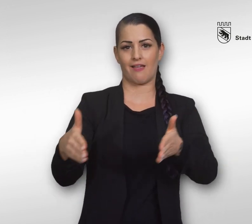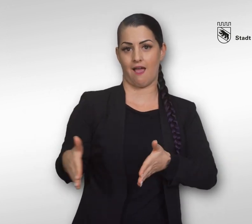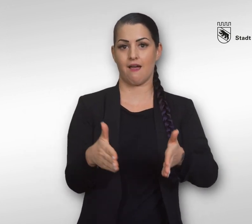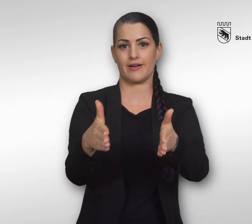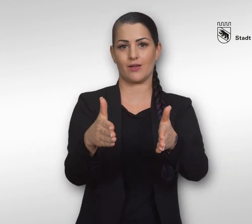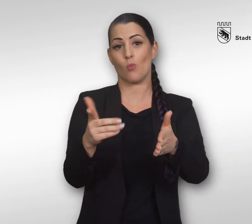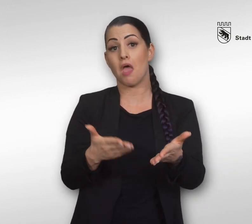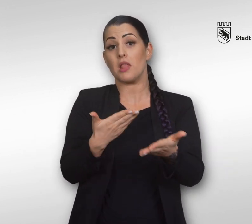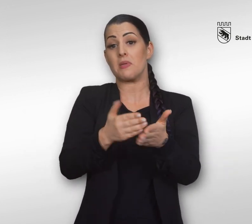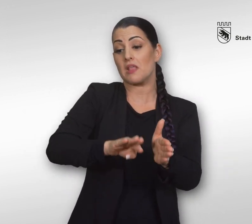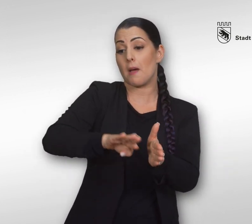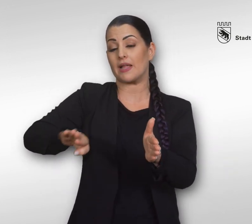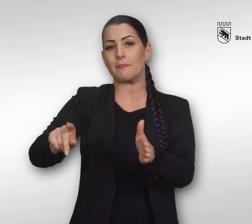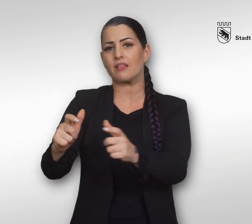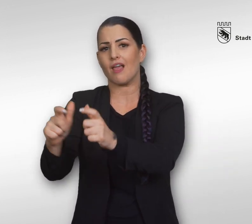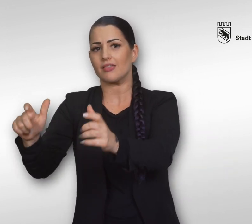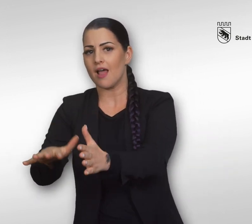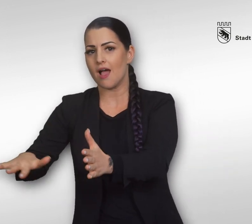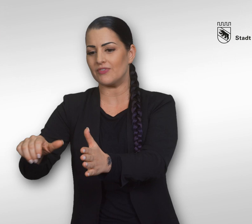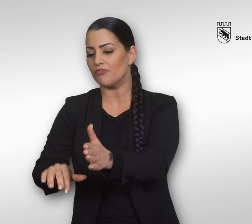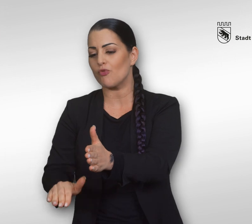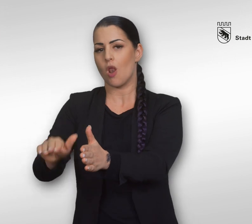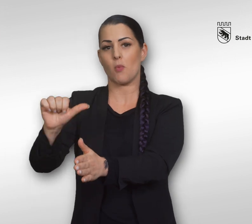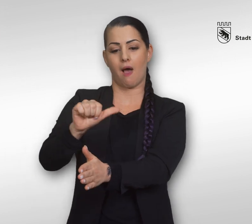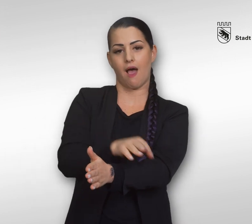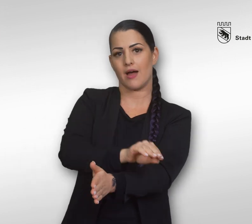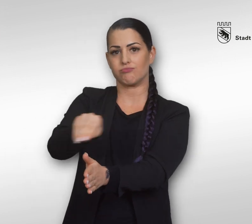abgetrennten, mit Aarewasser befüllten Anlagen eine kühle Erfrischung.